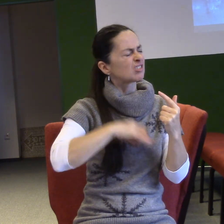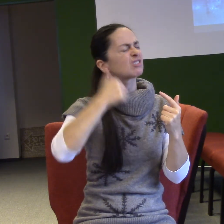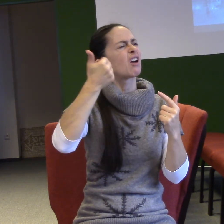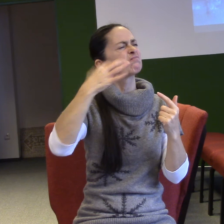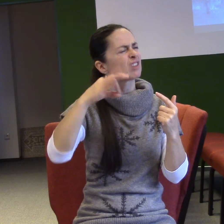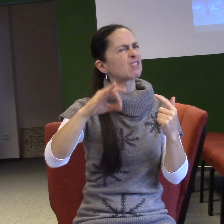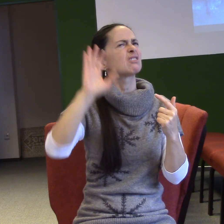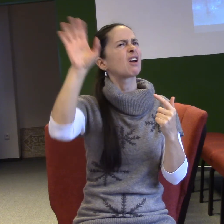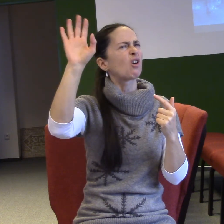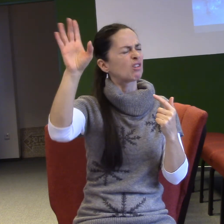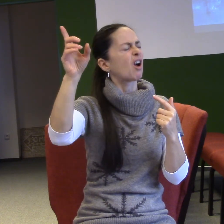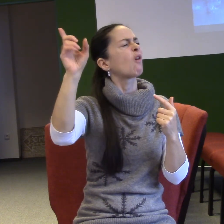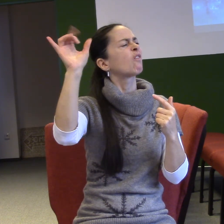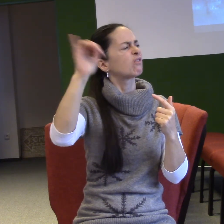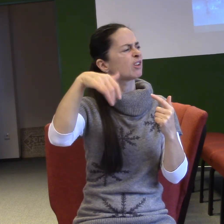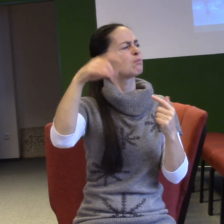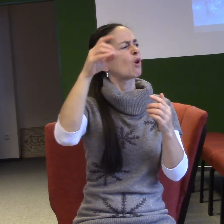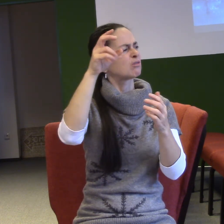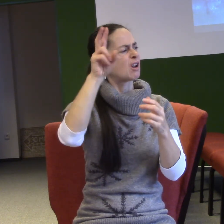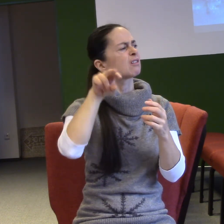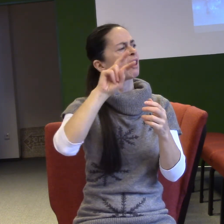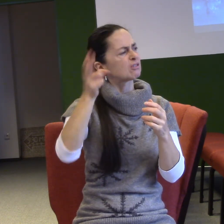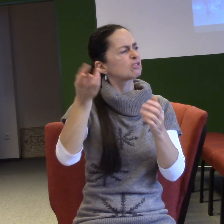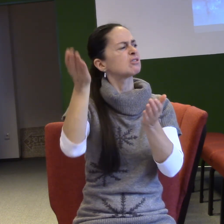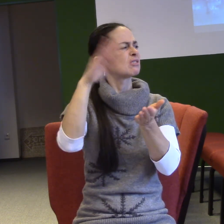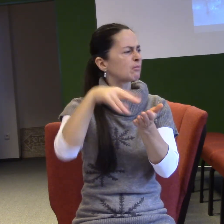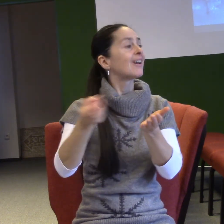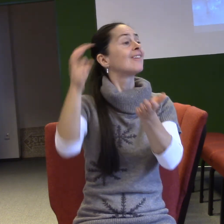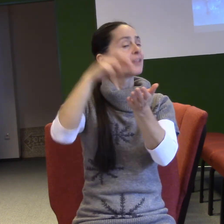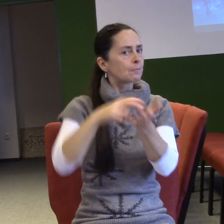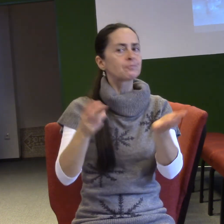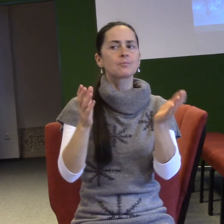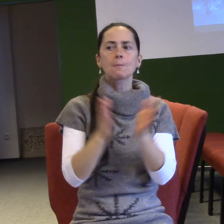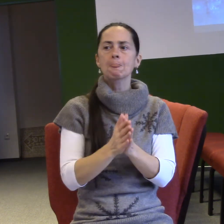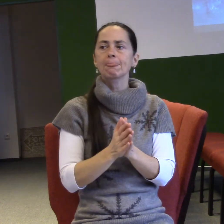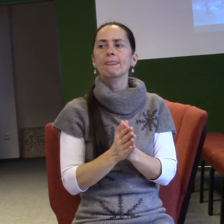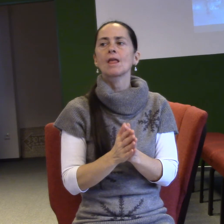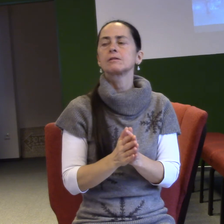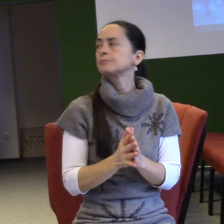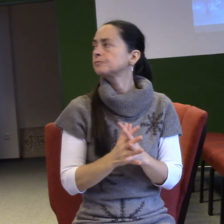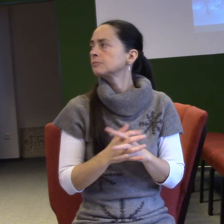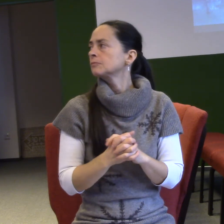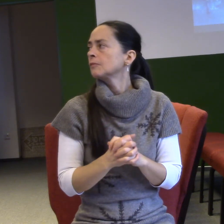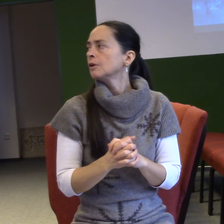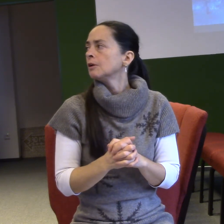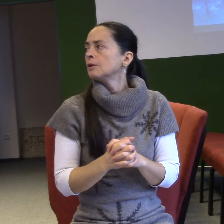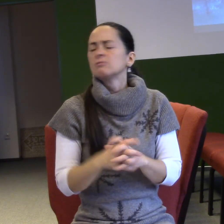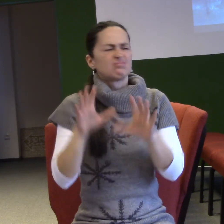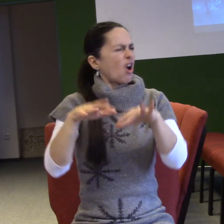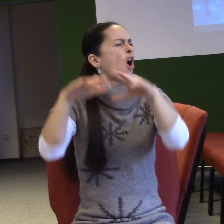Děkuji ti, otče, že by ses v jednu chvíli rozhodoval, jestli ušetřit svého syna Ježíše nebo obětovat ho za každého z nás, že ty jsi